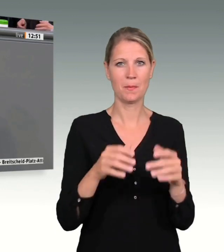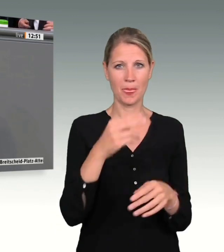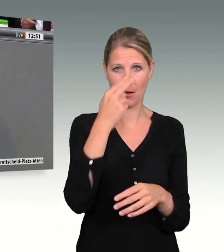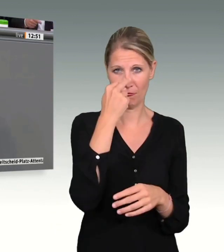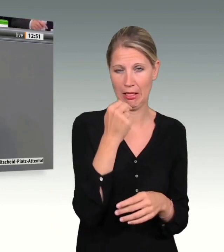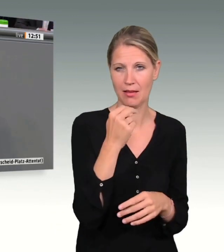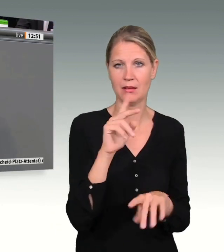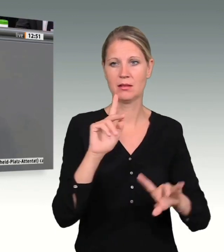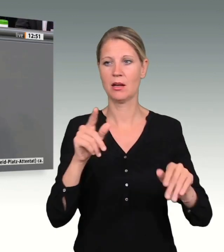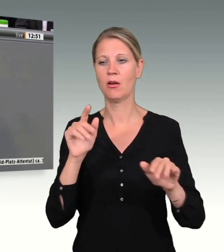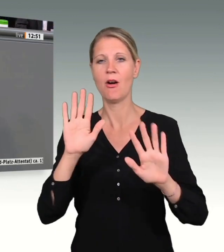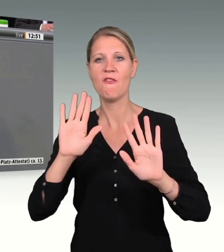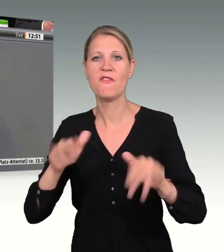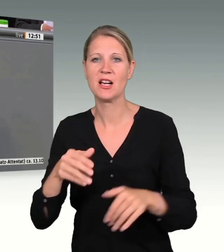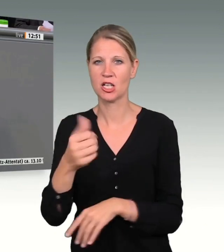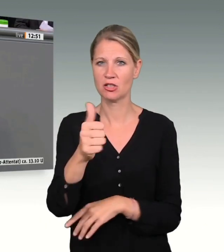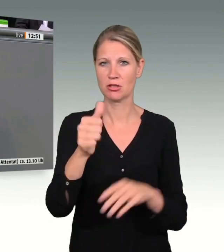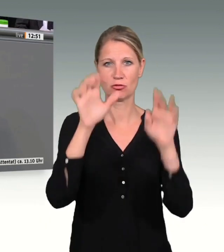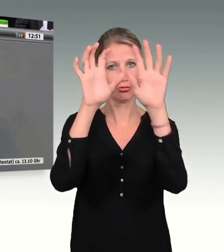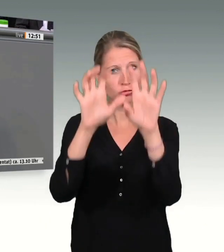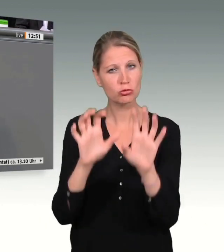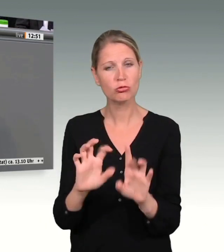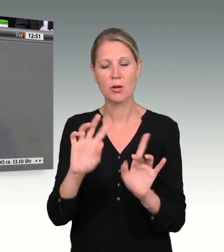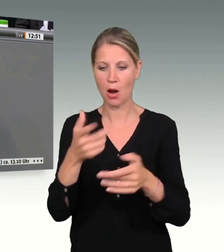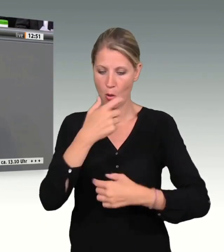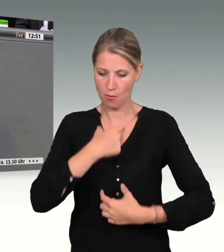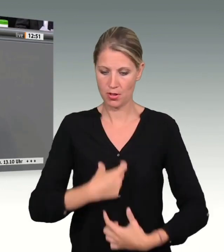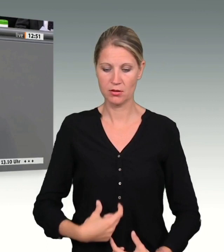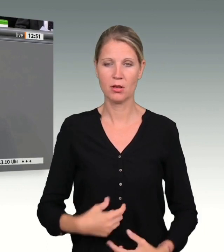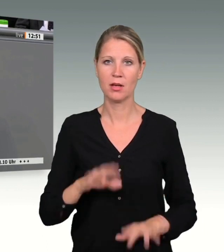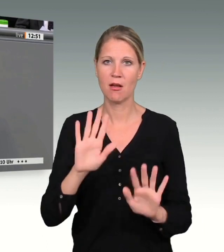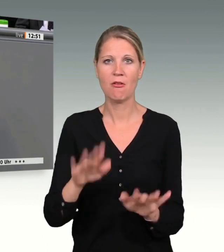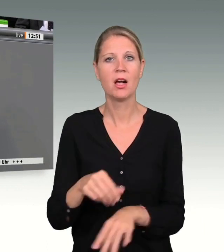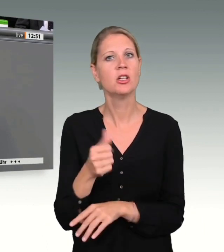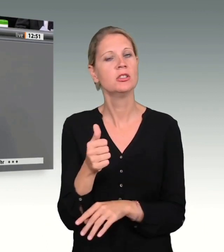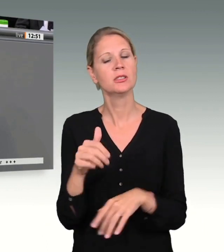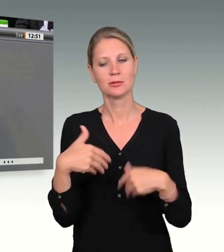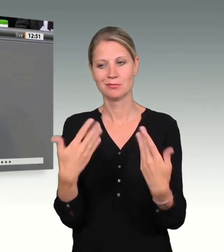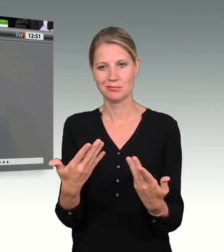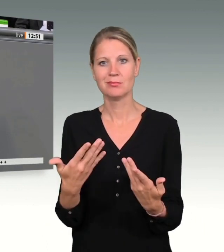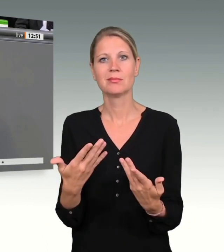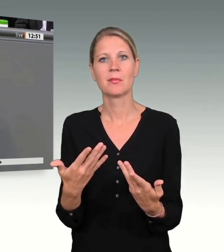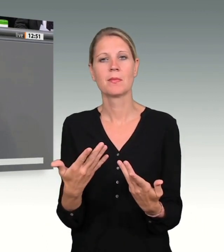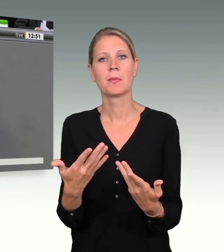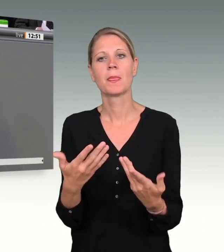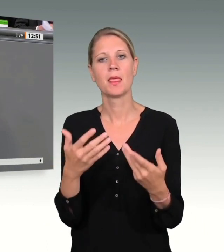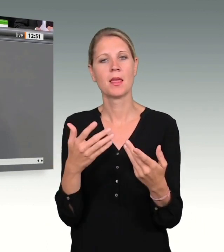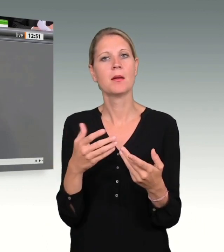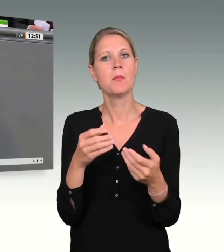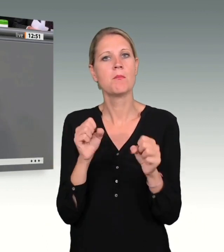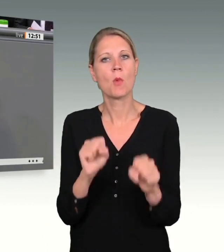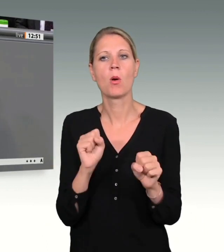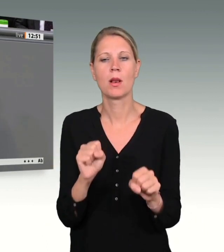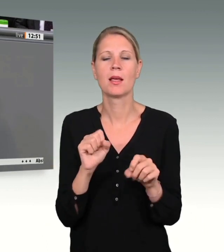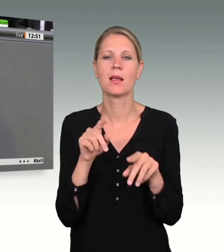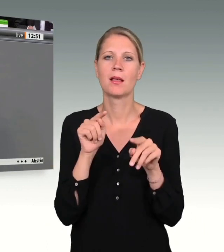auch ganz persönlicher Art letztlich zu dieser Tat führen konnten, ohne dass es einen einzigen Verantwortlichen